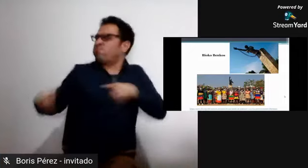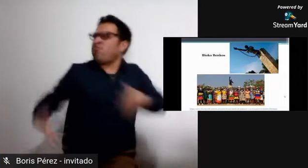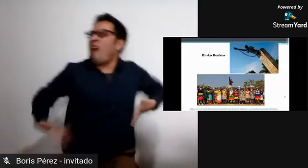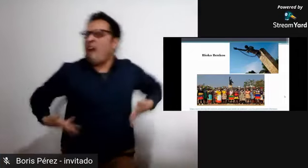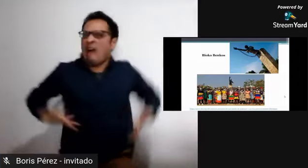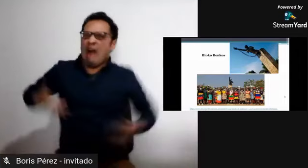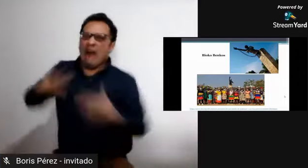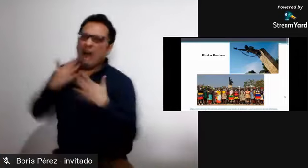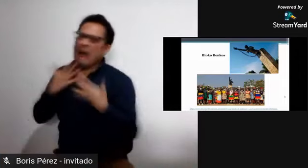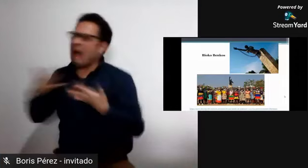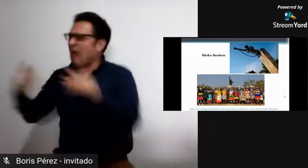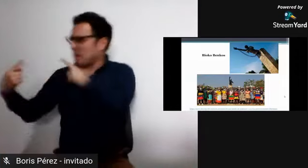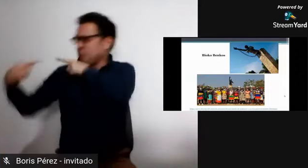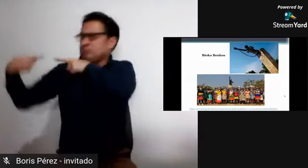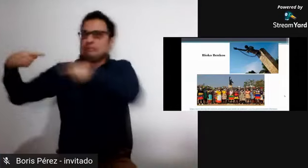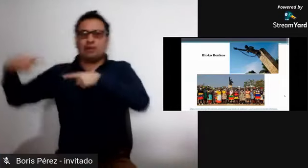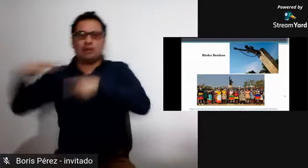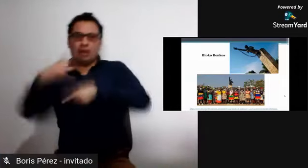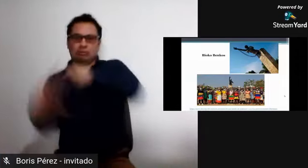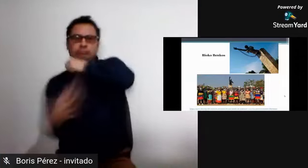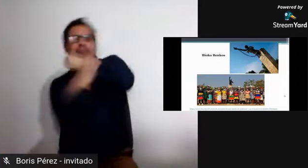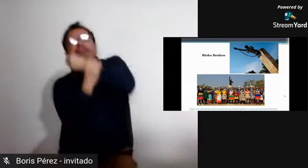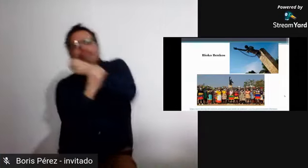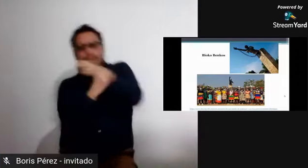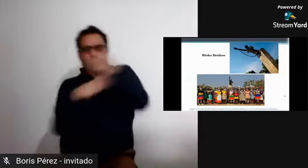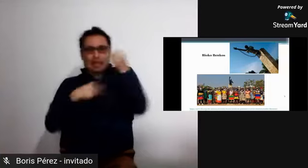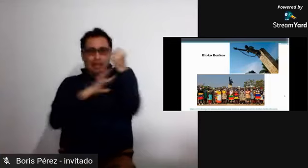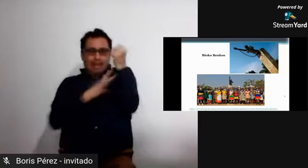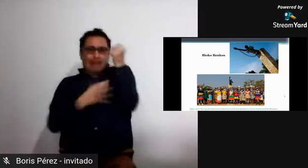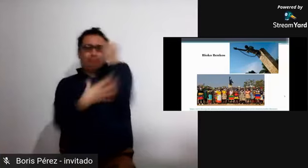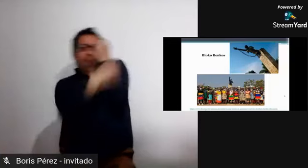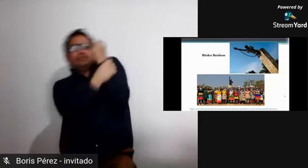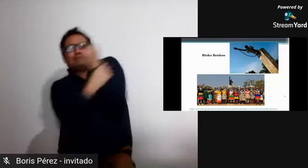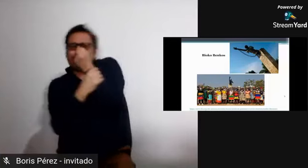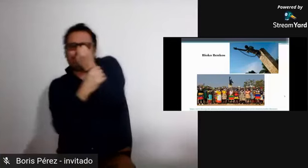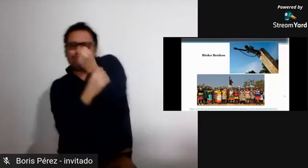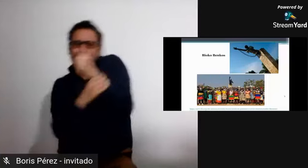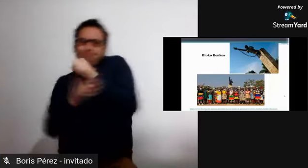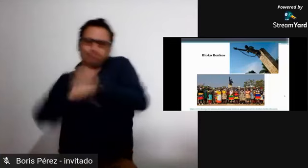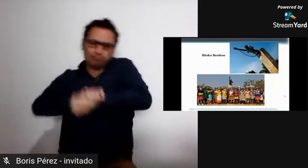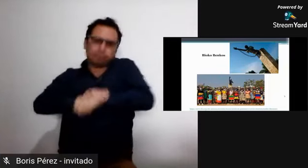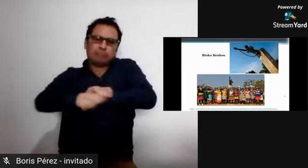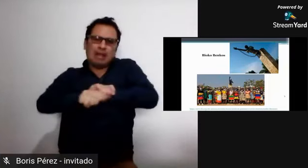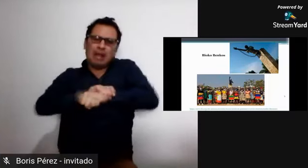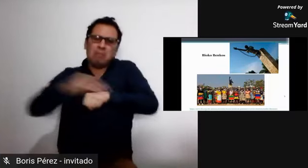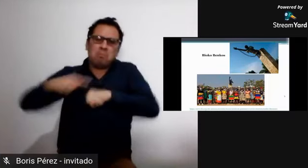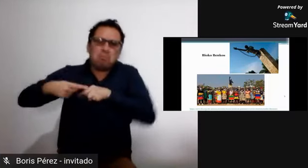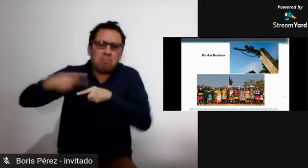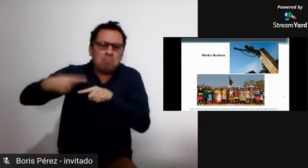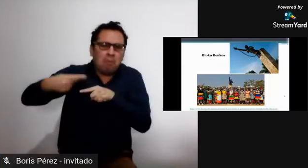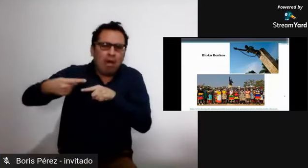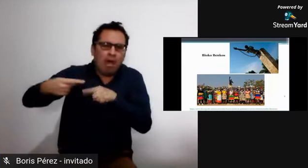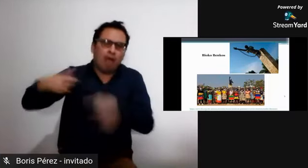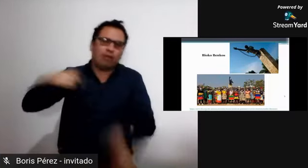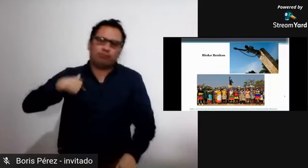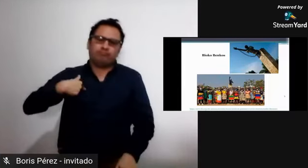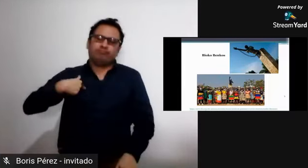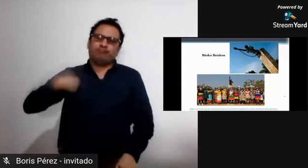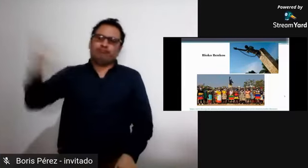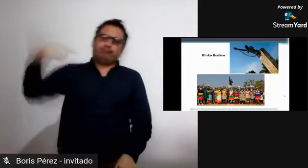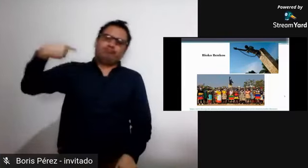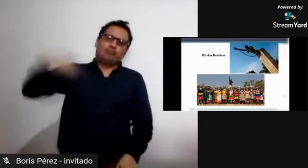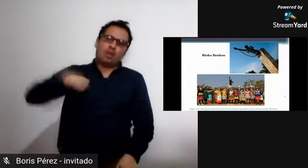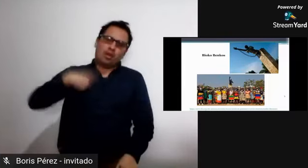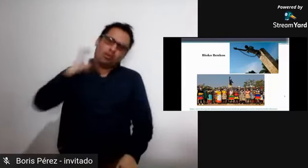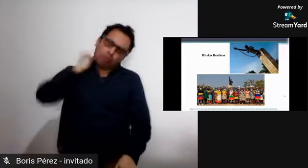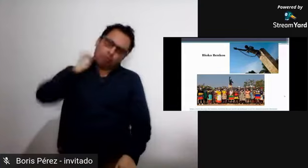momento los estaban sometiendo a la esclavitud. Incluso también podemos ver cómo se asimila a